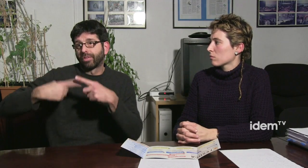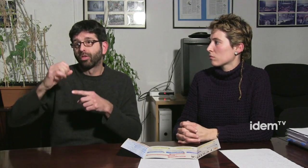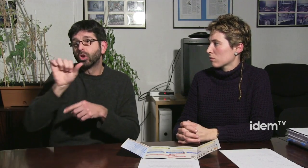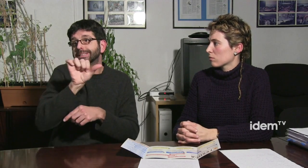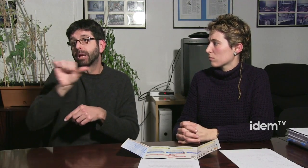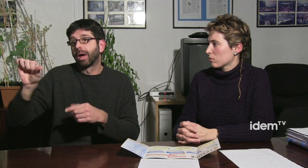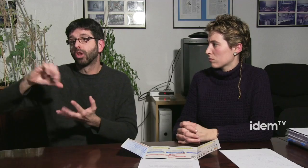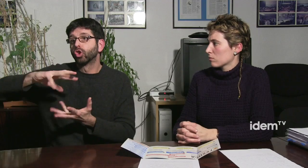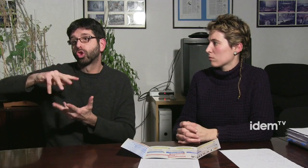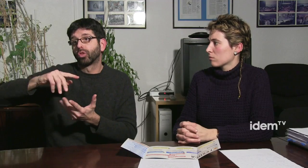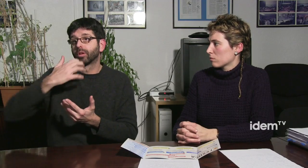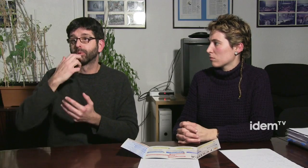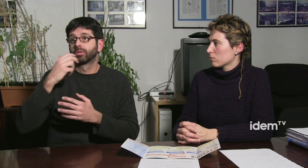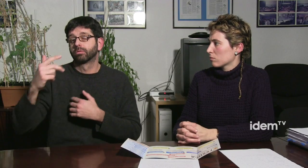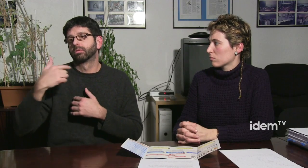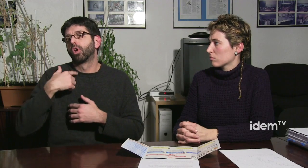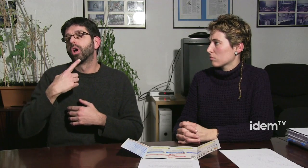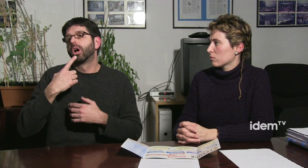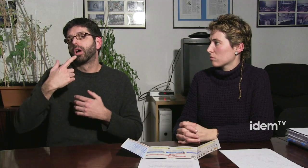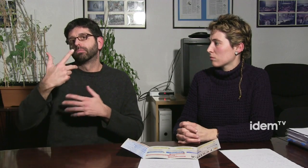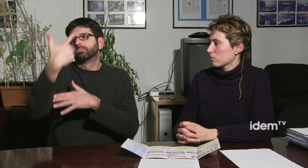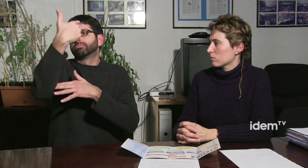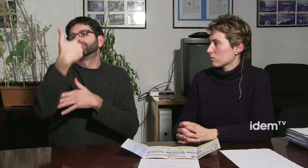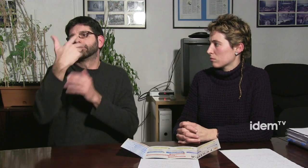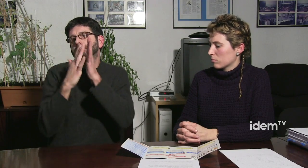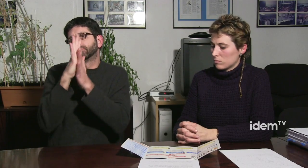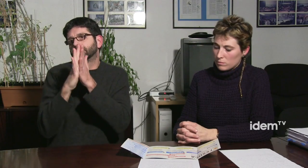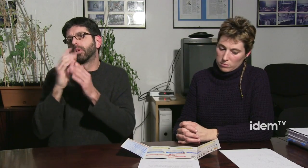llavors nosaltres enviem correus